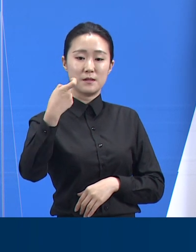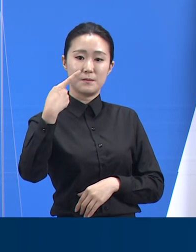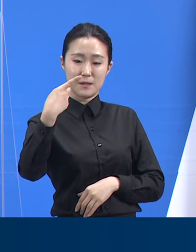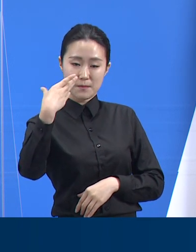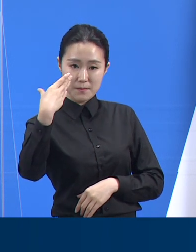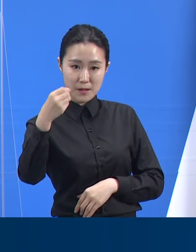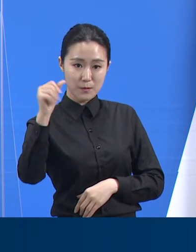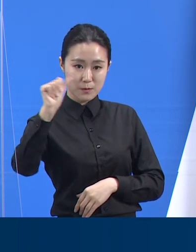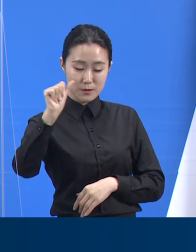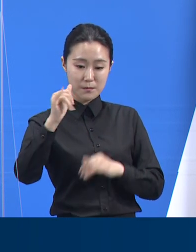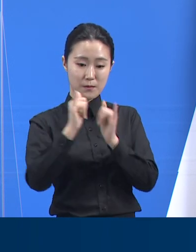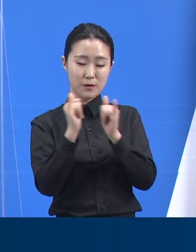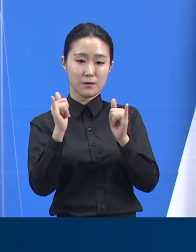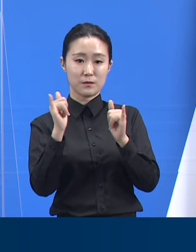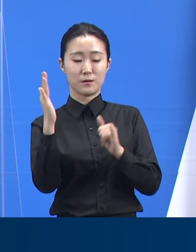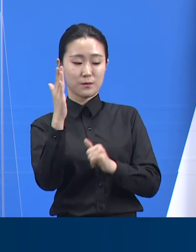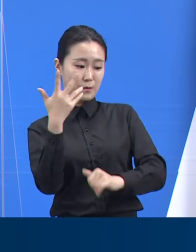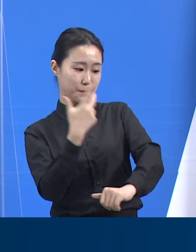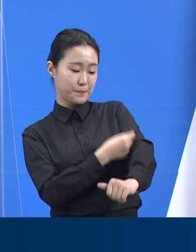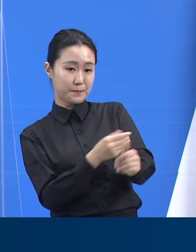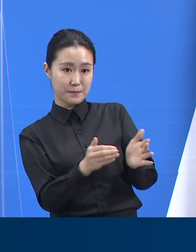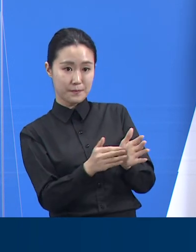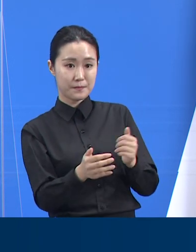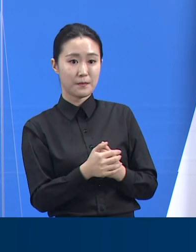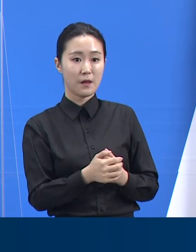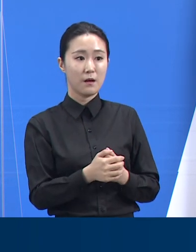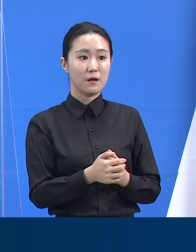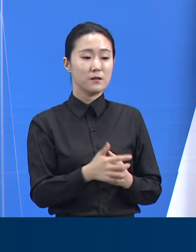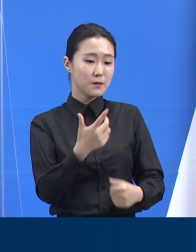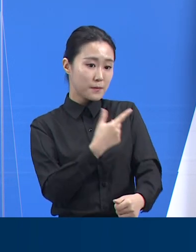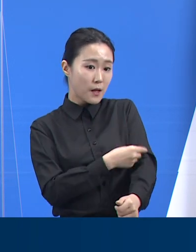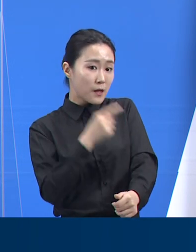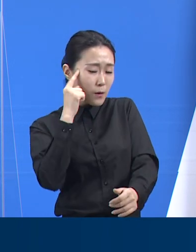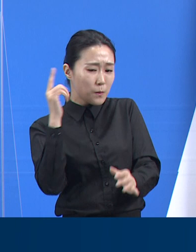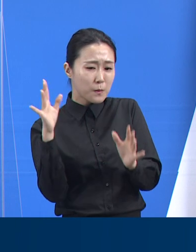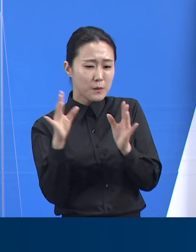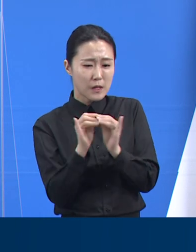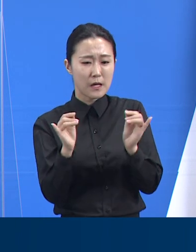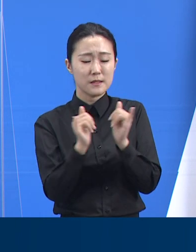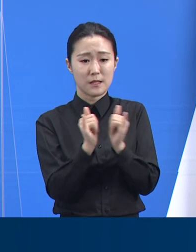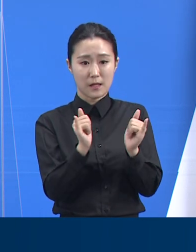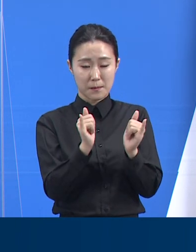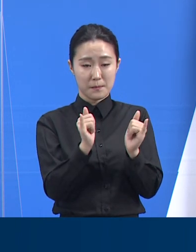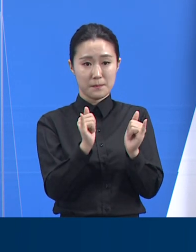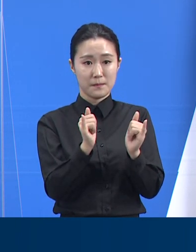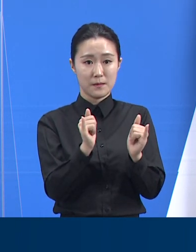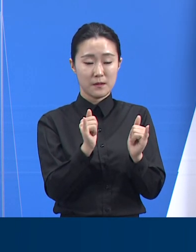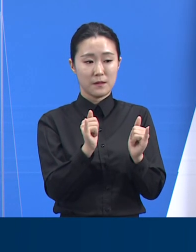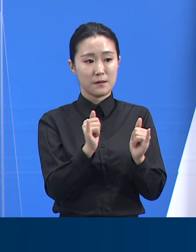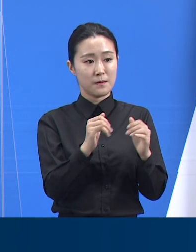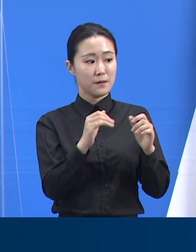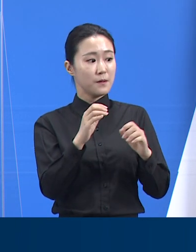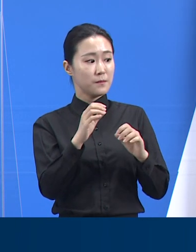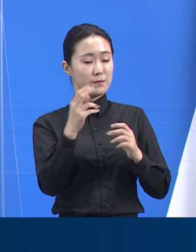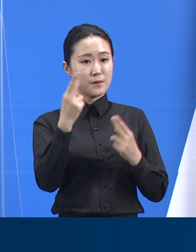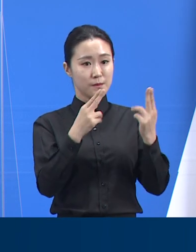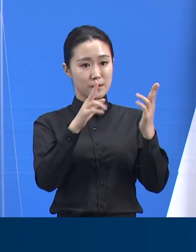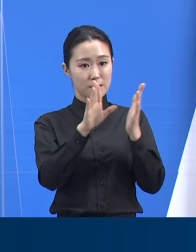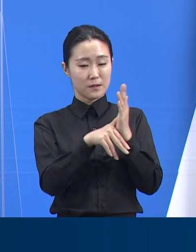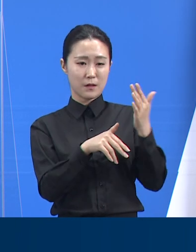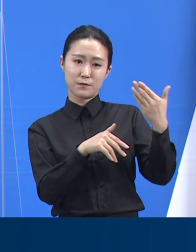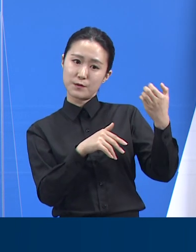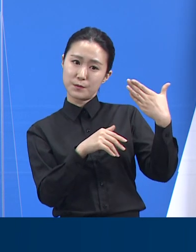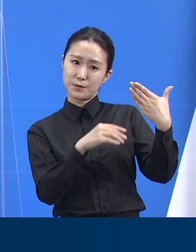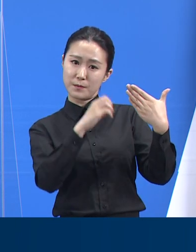예약률은 81%였으며 동의자 대비 접종률은 99.9%입니다. 백신 이상 반응 신고